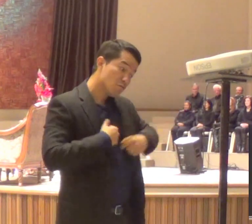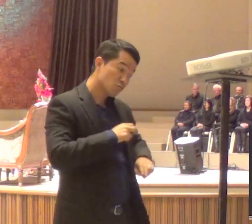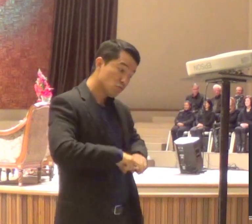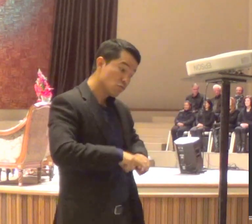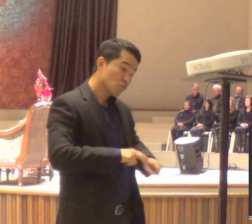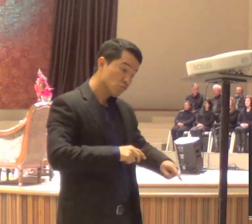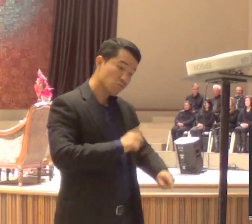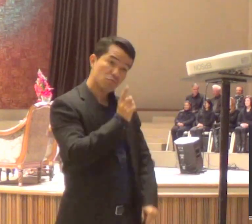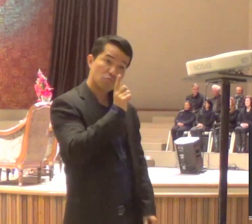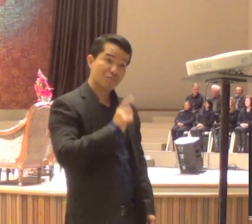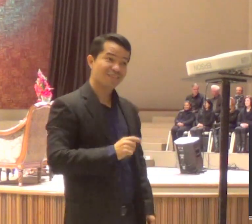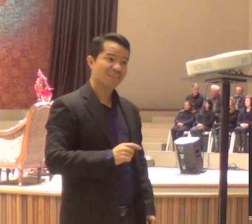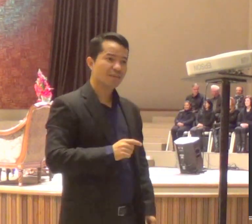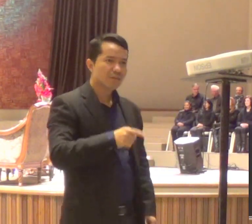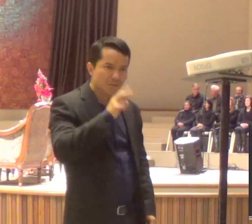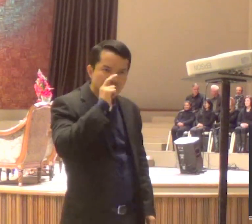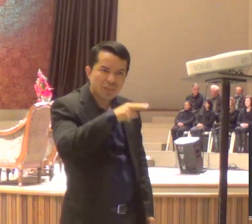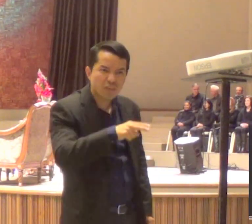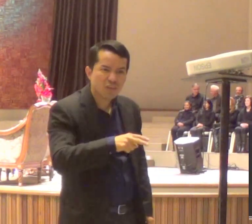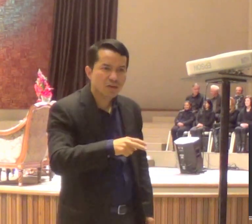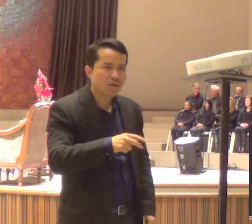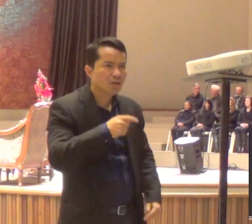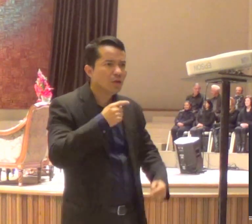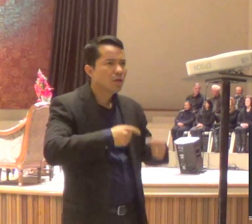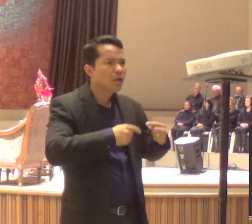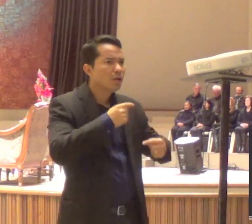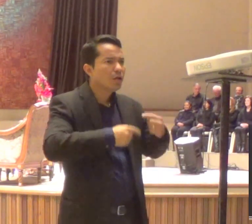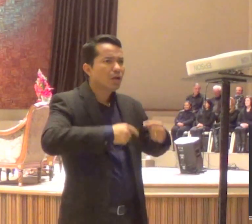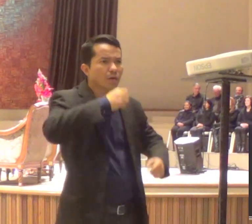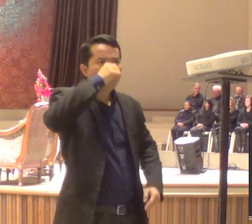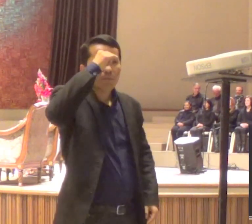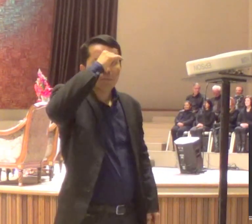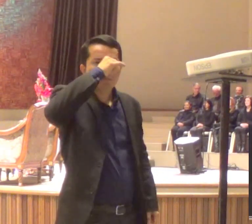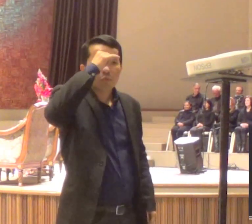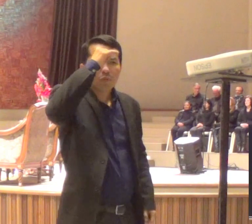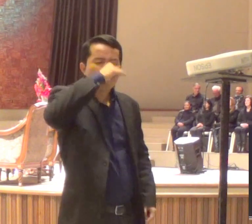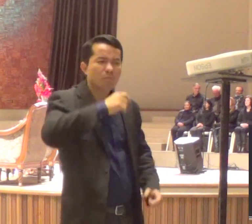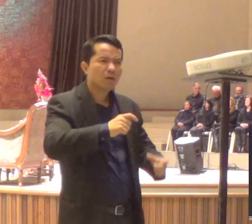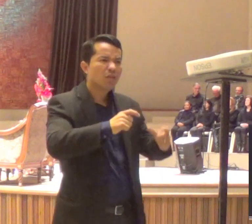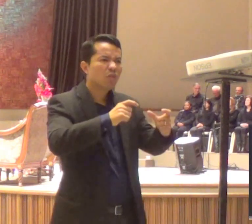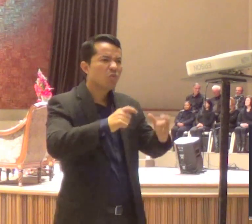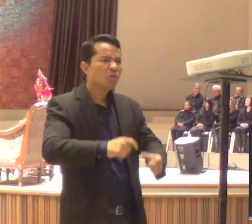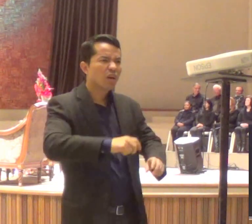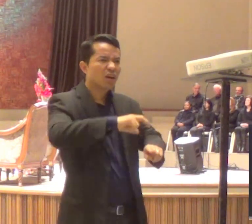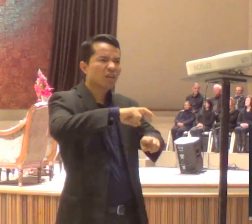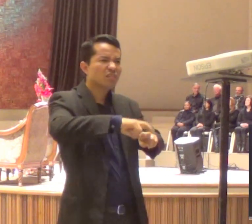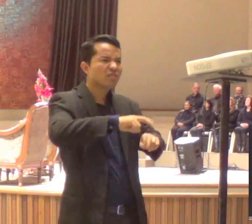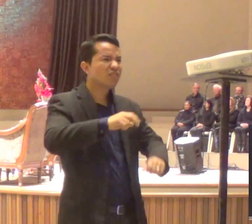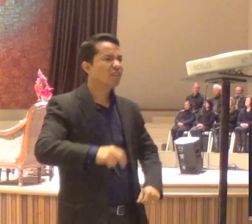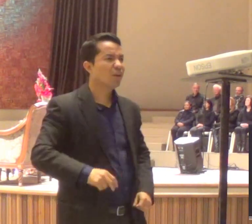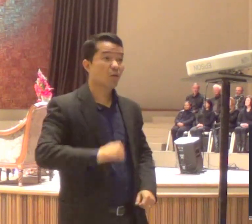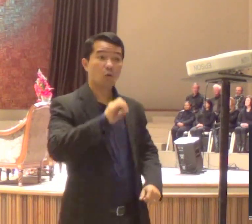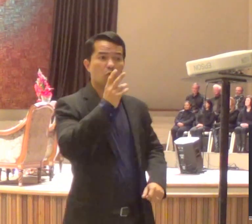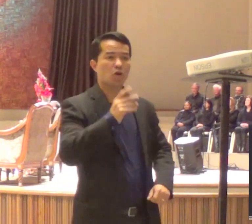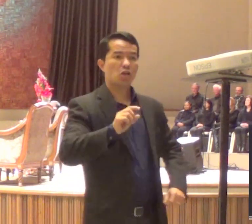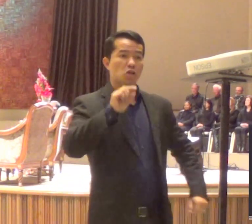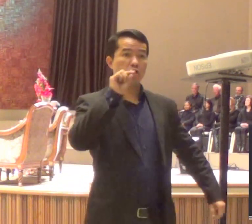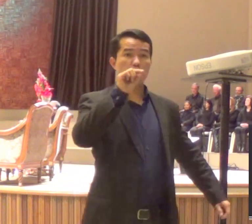imaginar, ou então, aquela coisa assim, de quem é que manda, afinal de contas, eu fui eleito, para